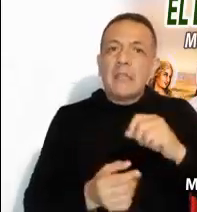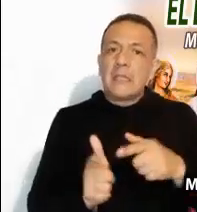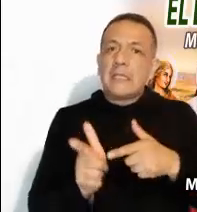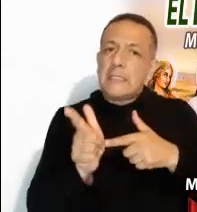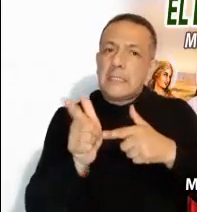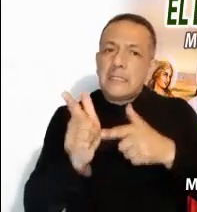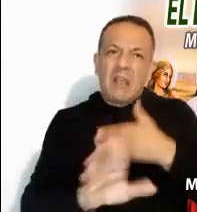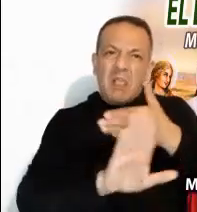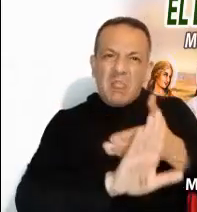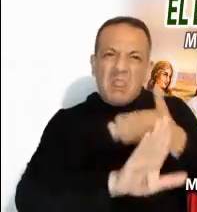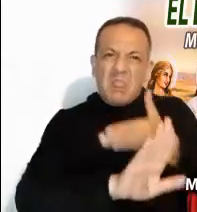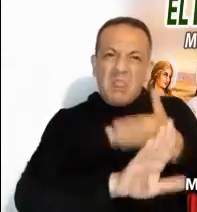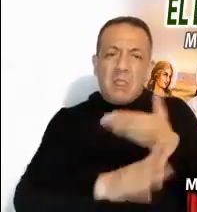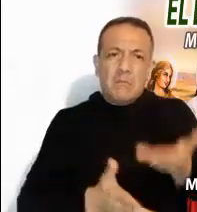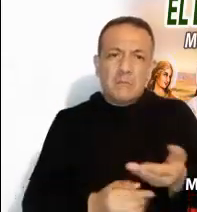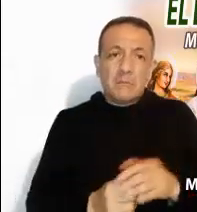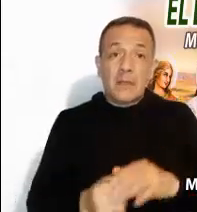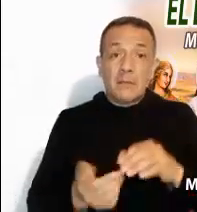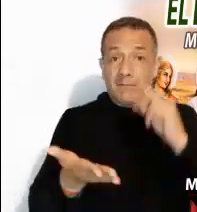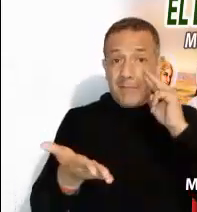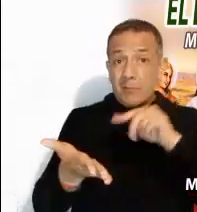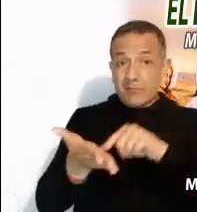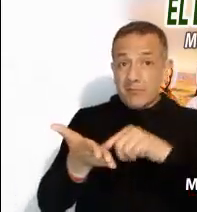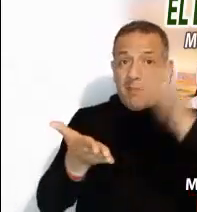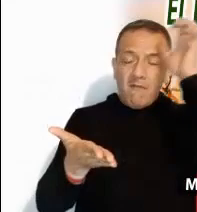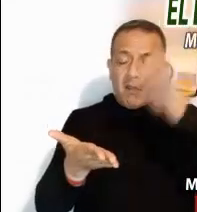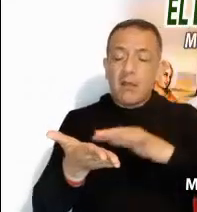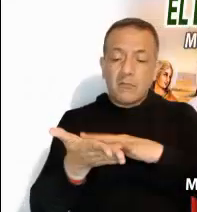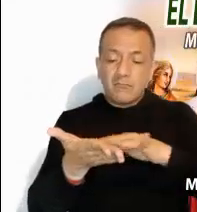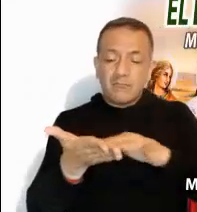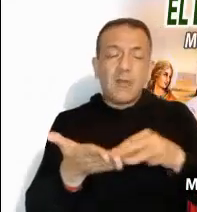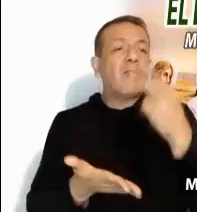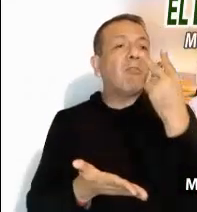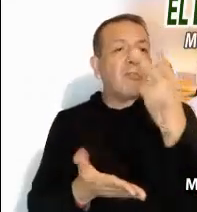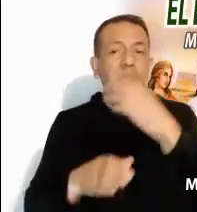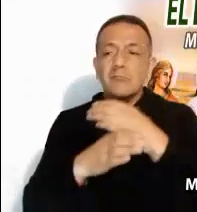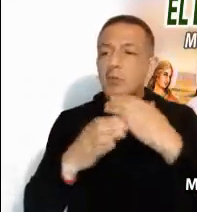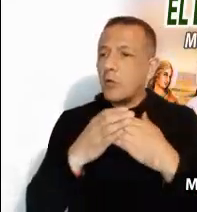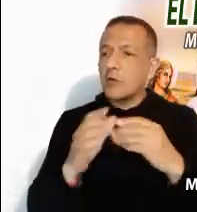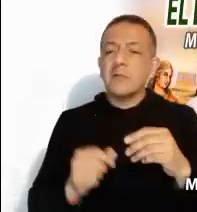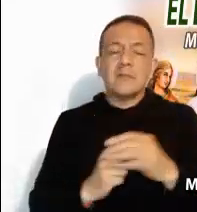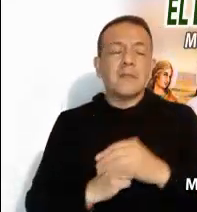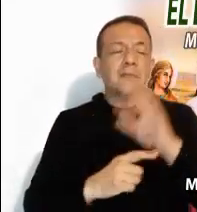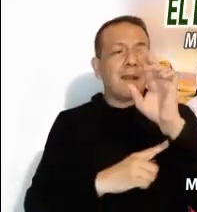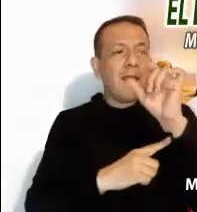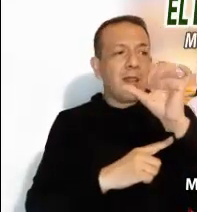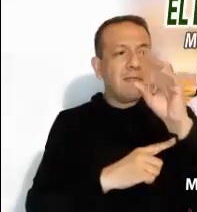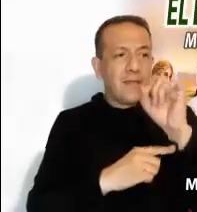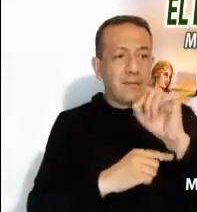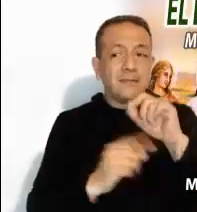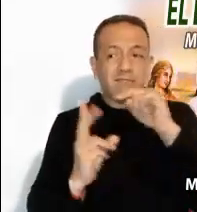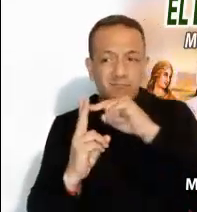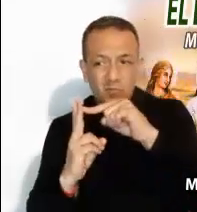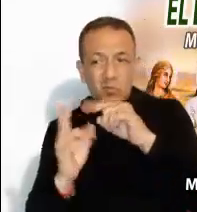Detrás del pasaje evangélico de este día, encontramos dos terribles realidades y un signo de